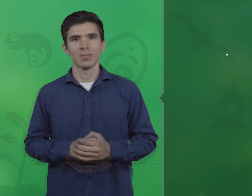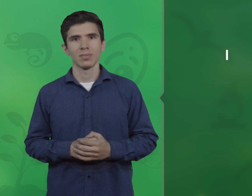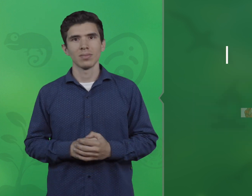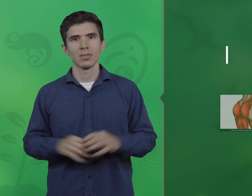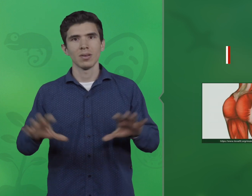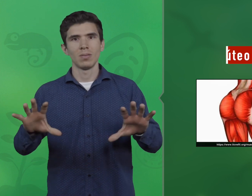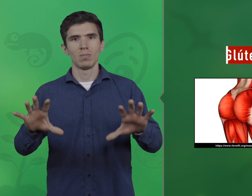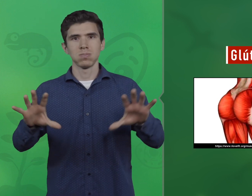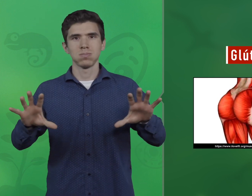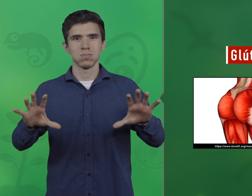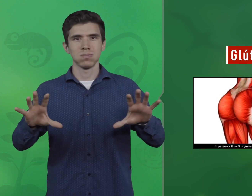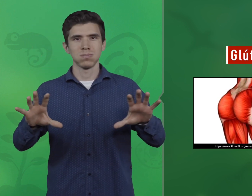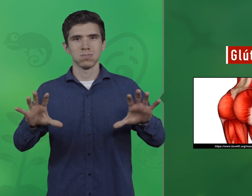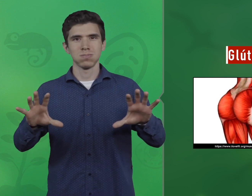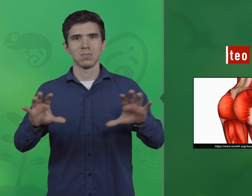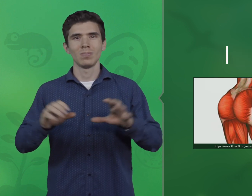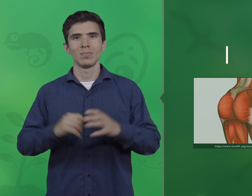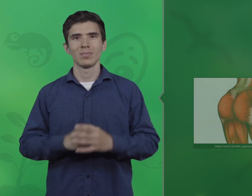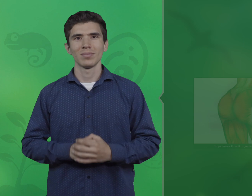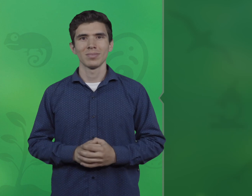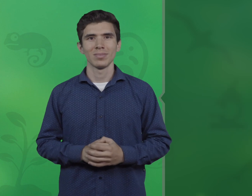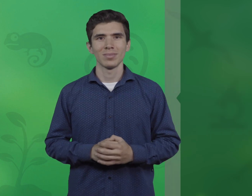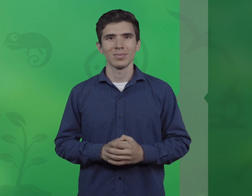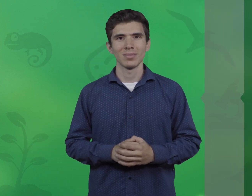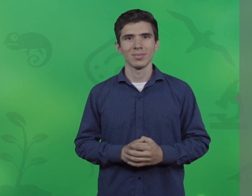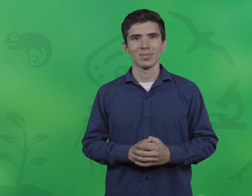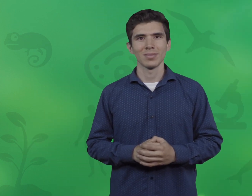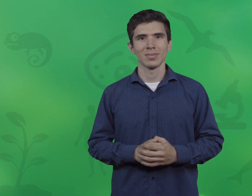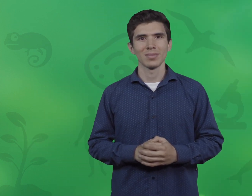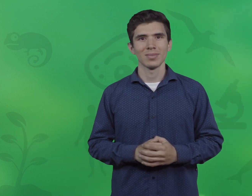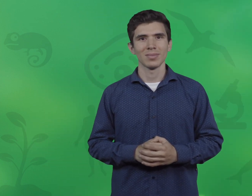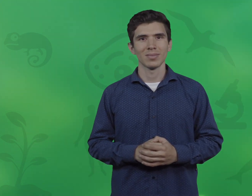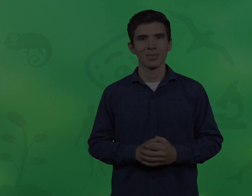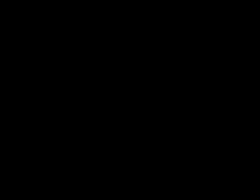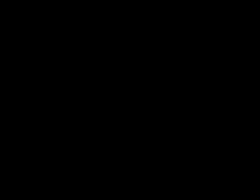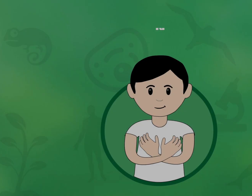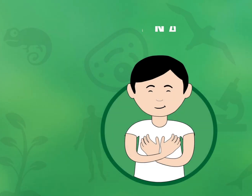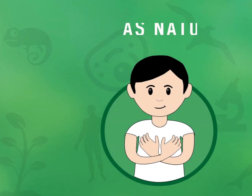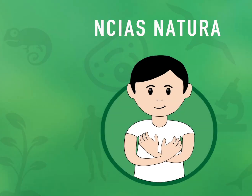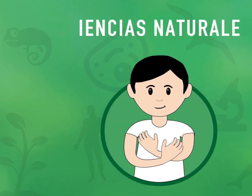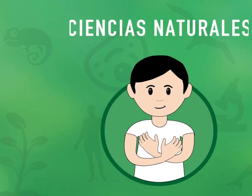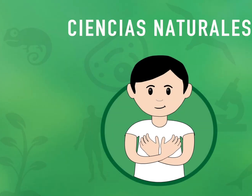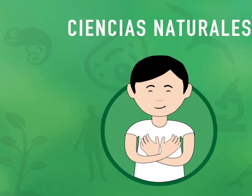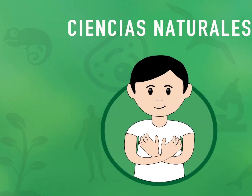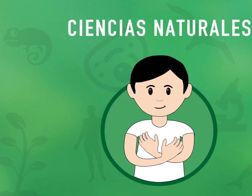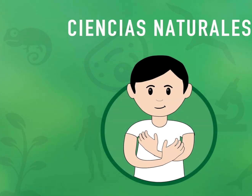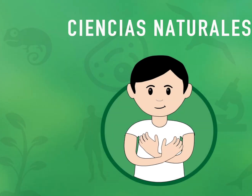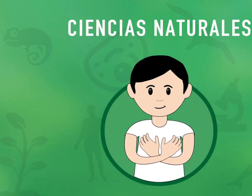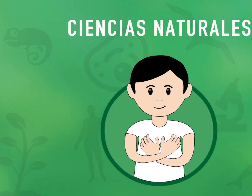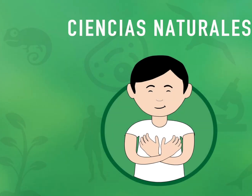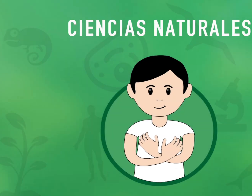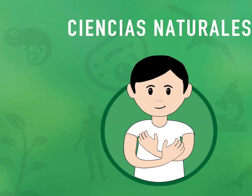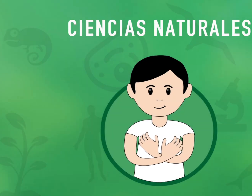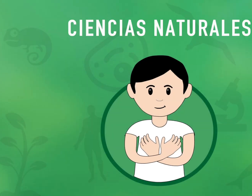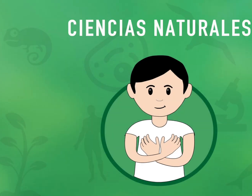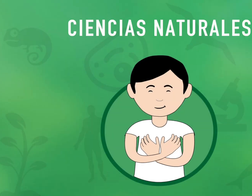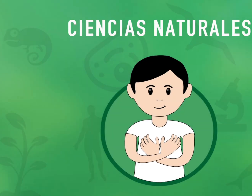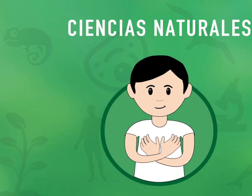Glúteo Glúteo Atlantes Ati T3 T3 T4 T4 T4